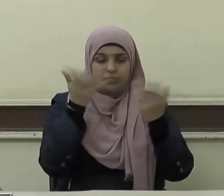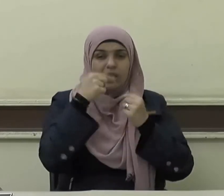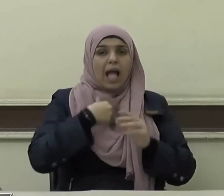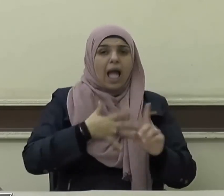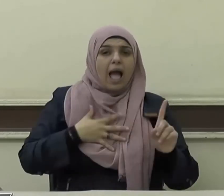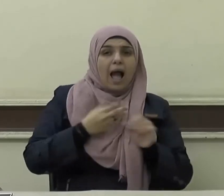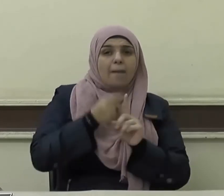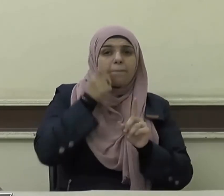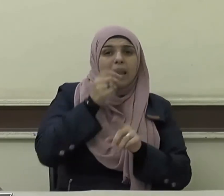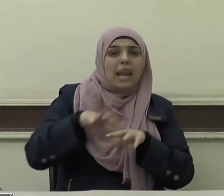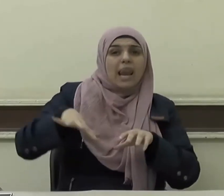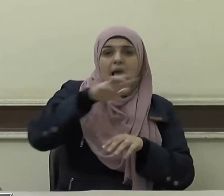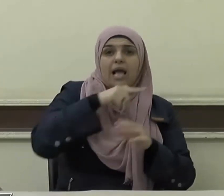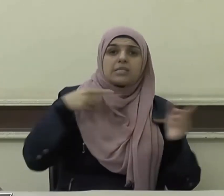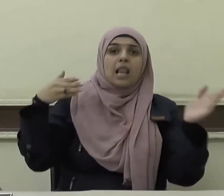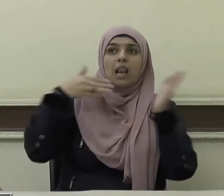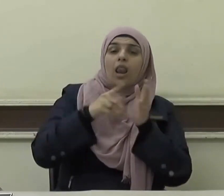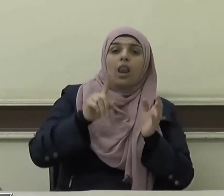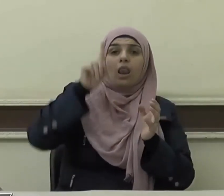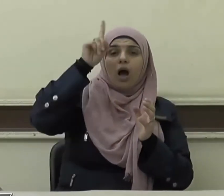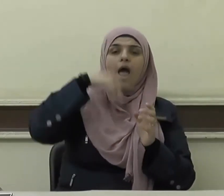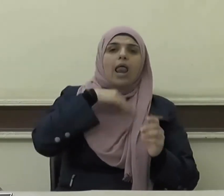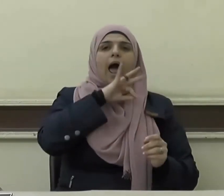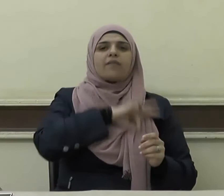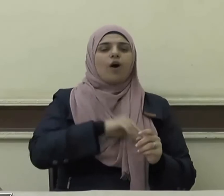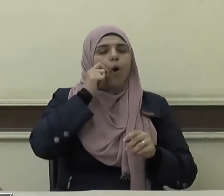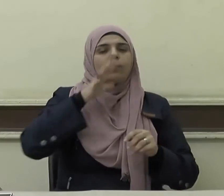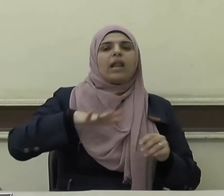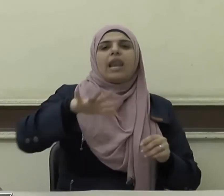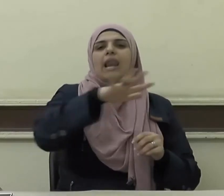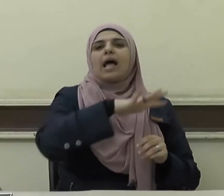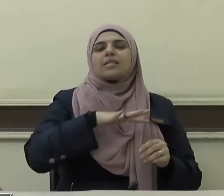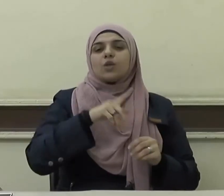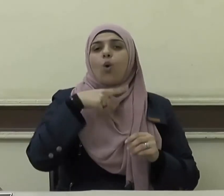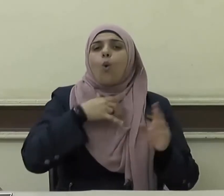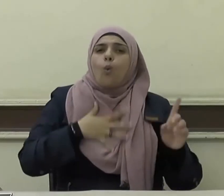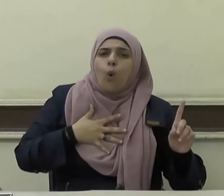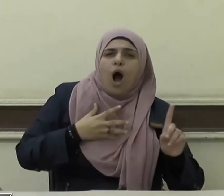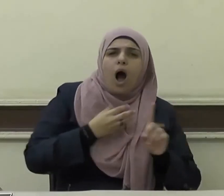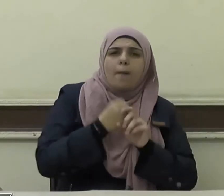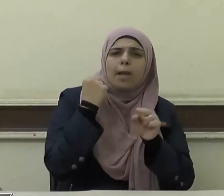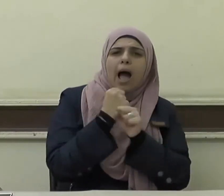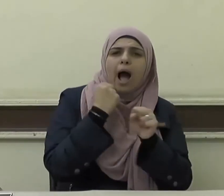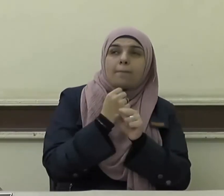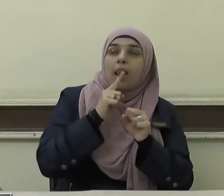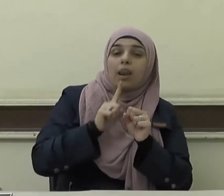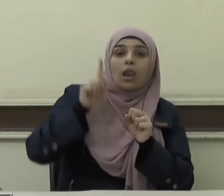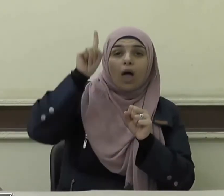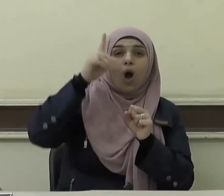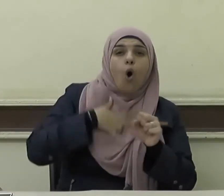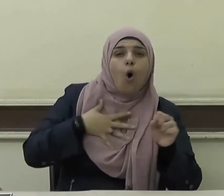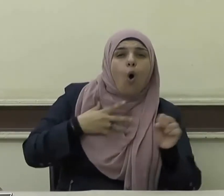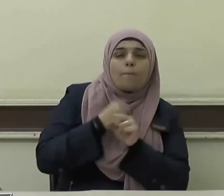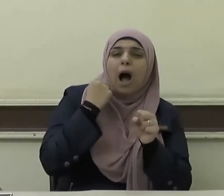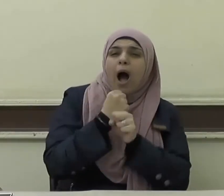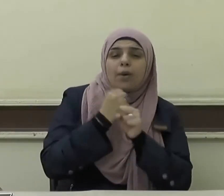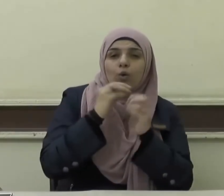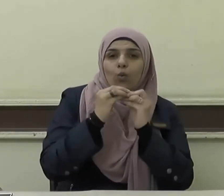أحب الناس إلى الله أنفعهم للناس وأحب الأعمال إلى الله